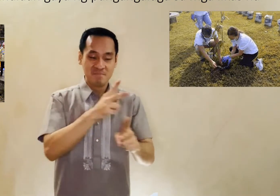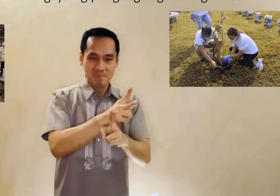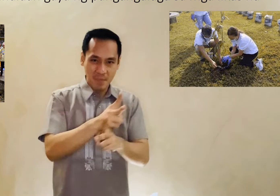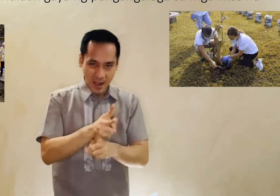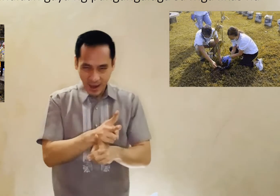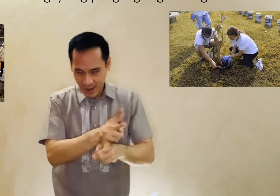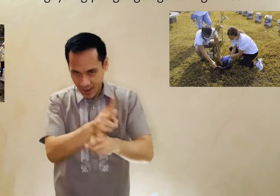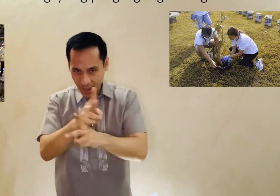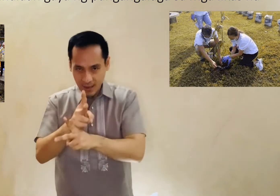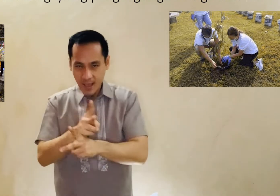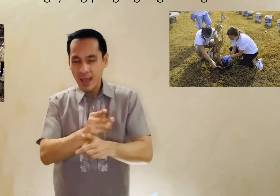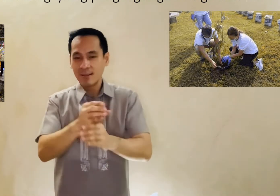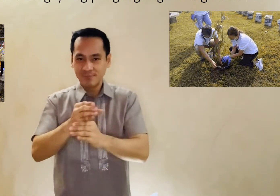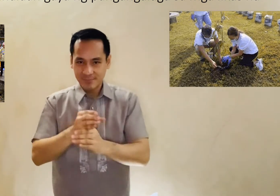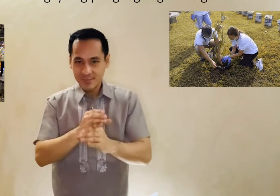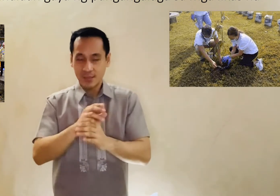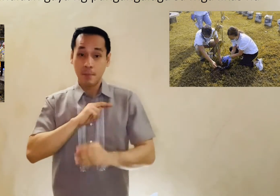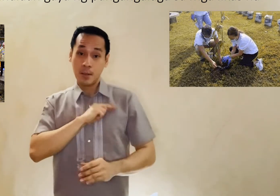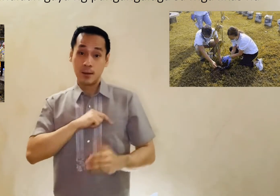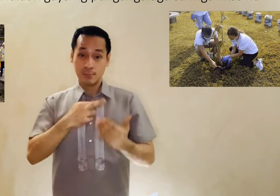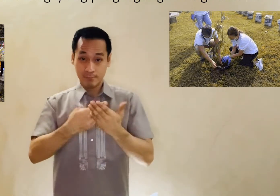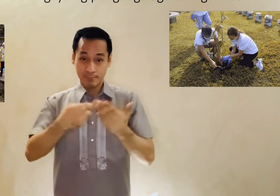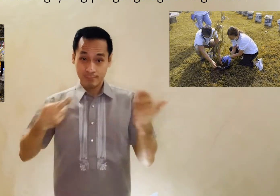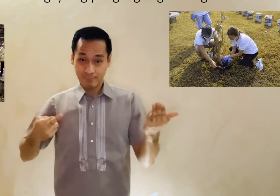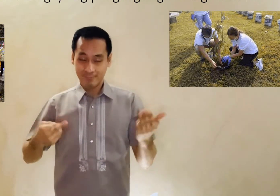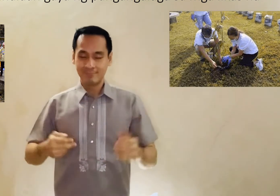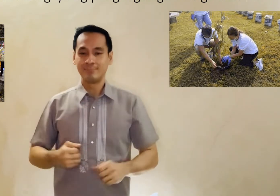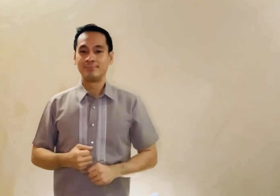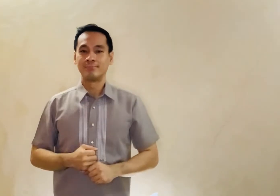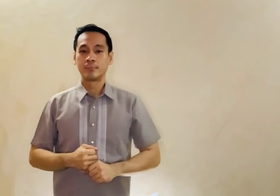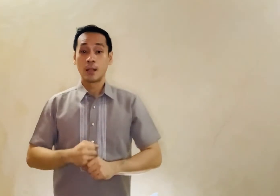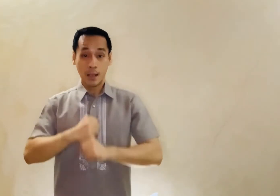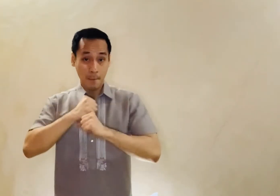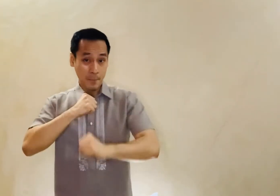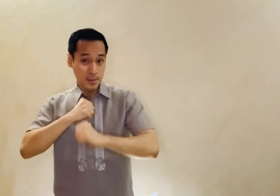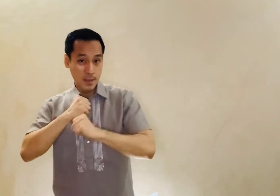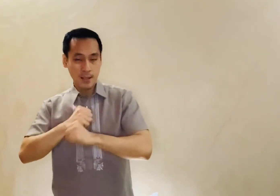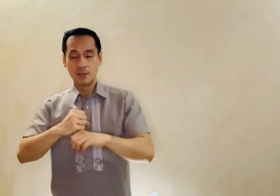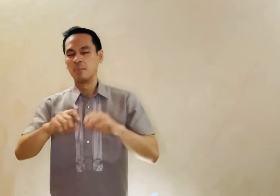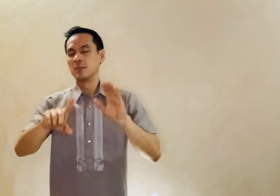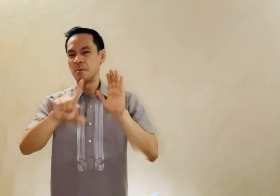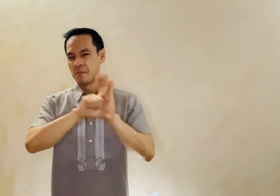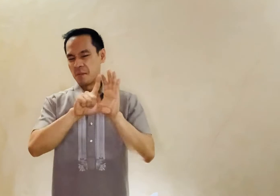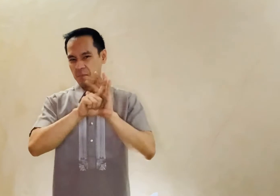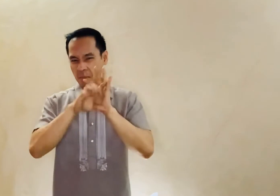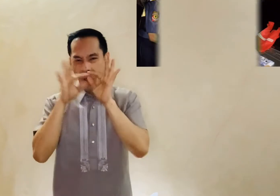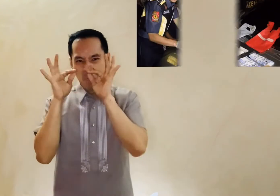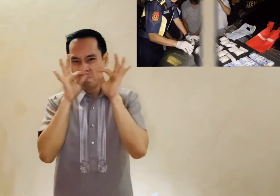pangangalaga sa mga likas na yaman. Kampanya laban sa ipinagbabawal na gamot